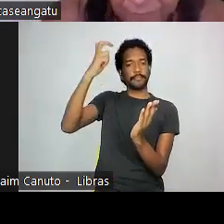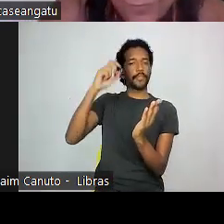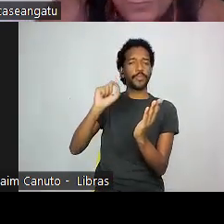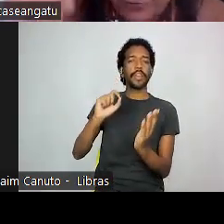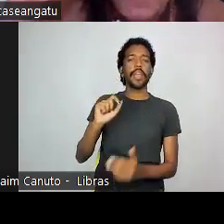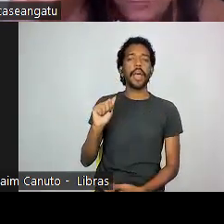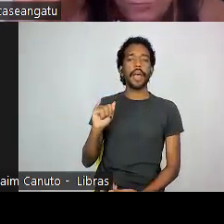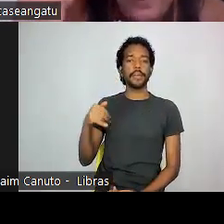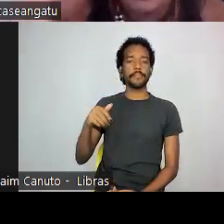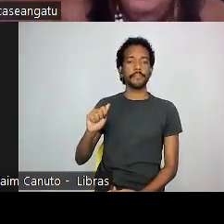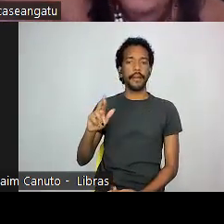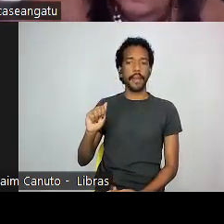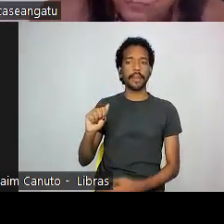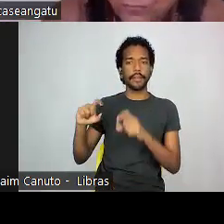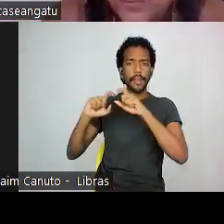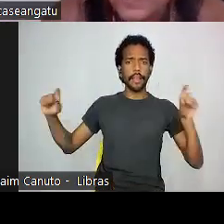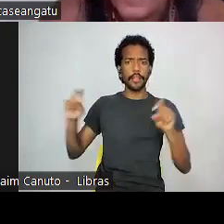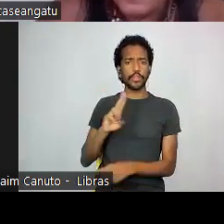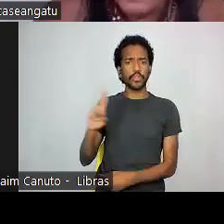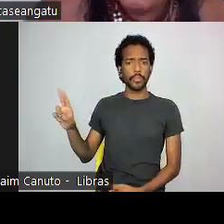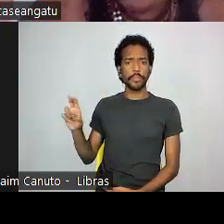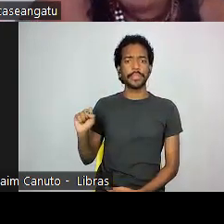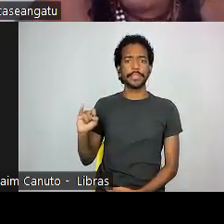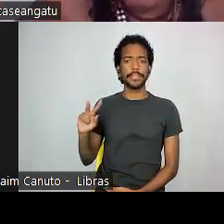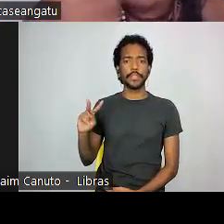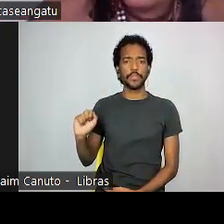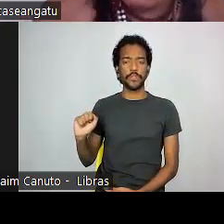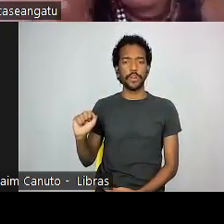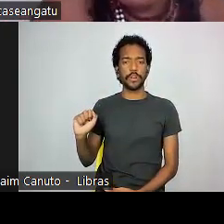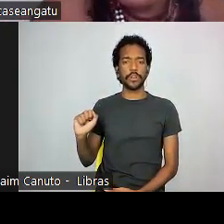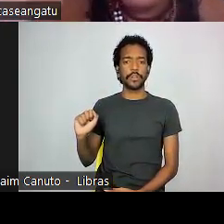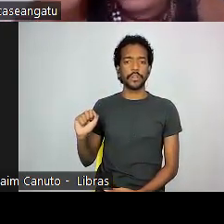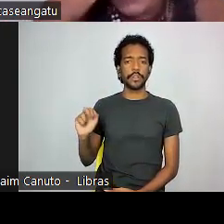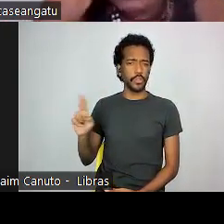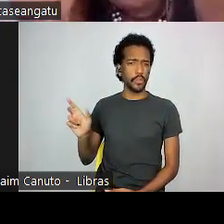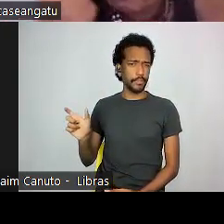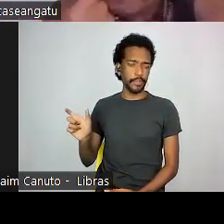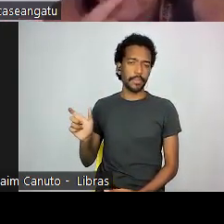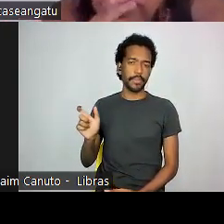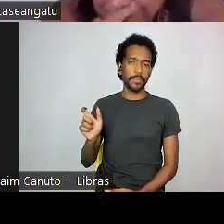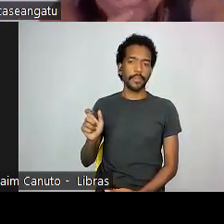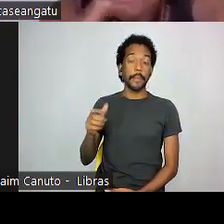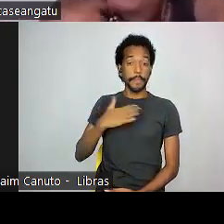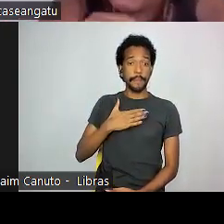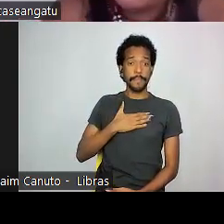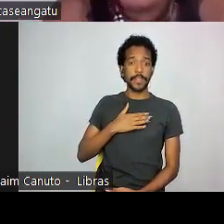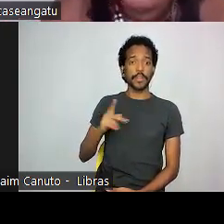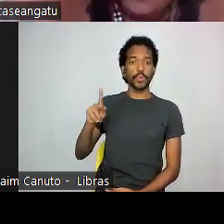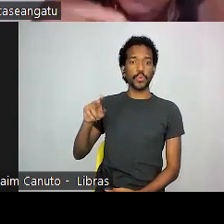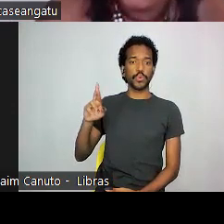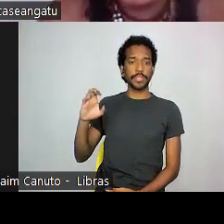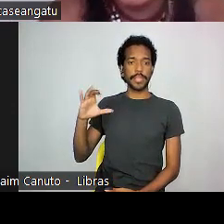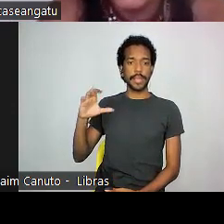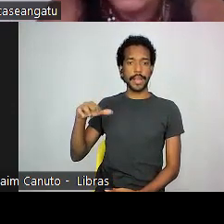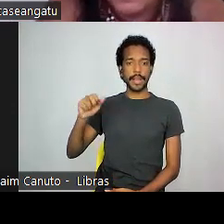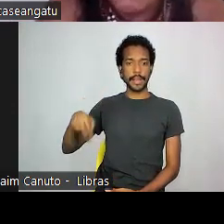vou repetir o nome dela Silva Cossican talvez hoje a maior influência intelectual para mim de pensamento indígena